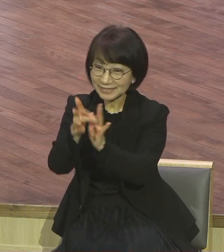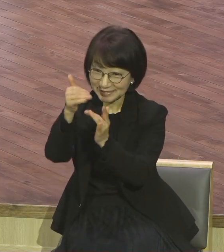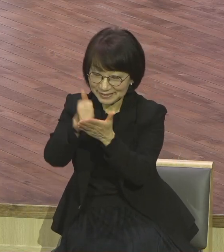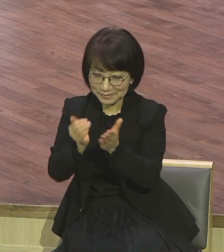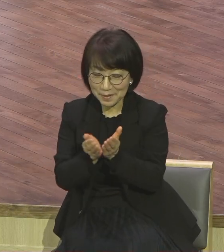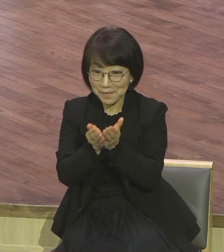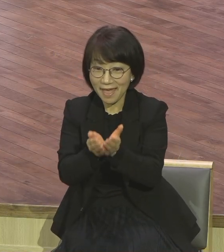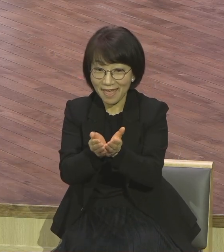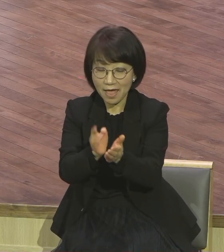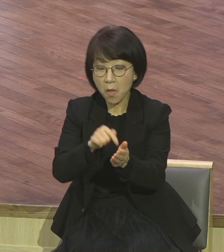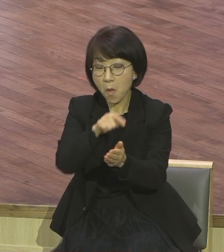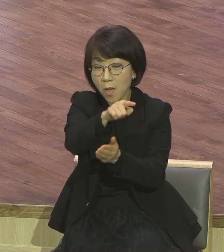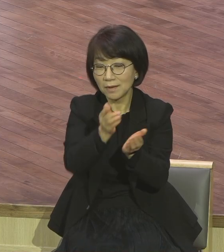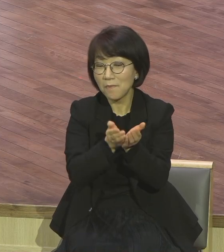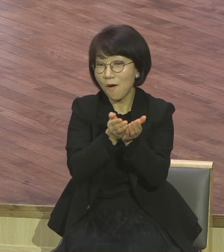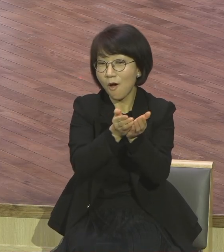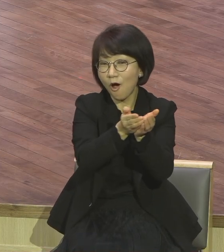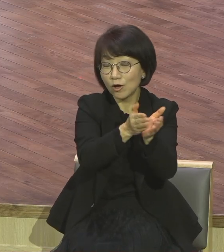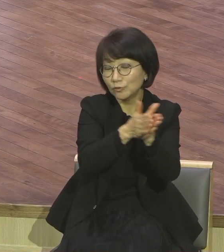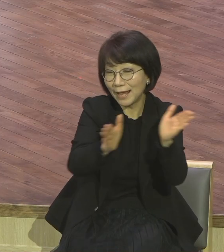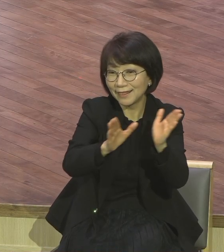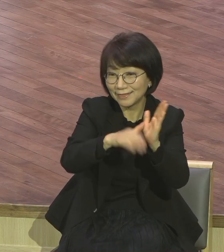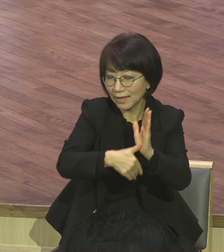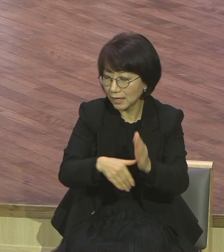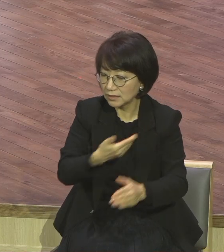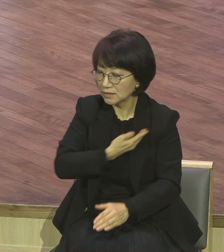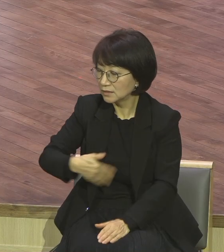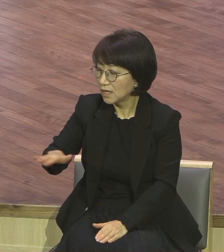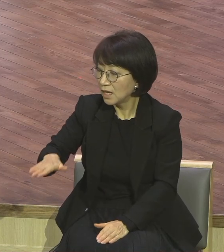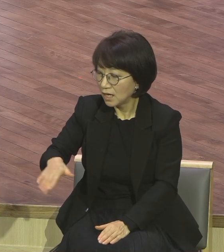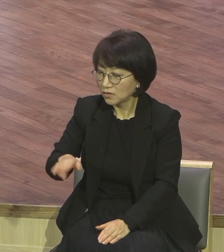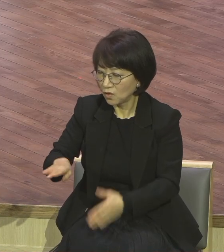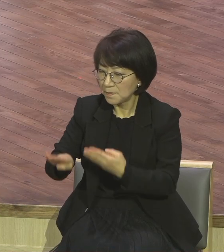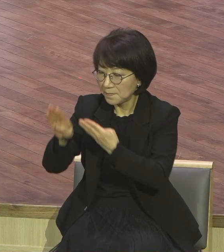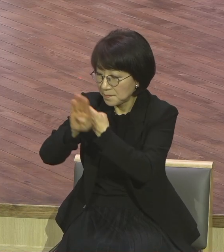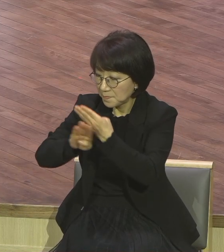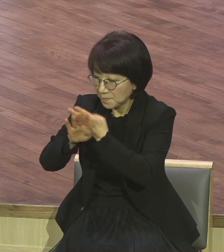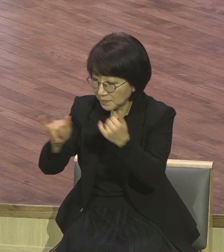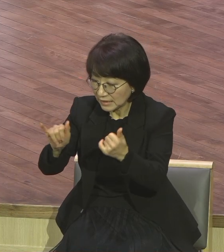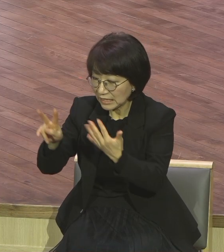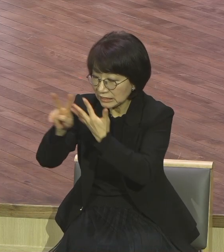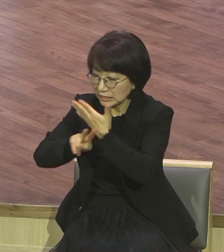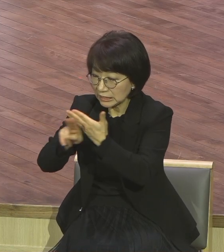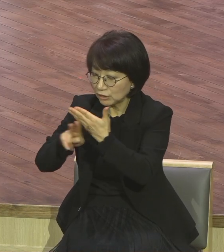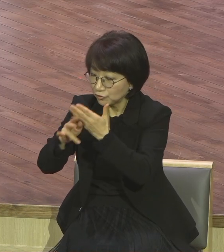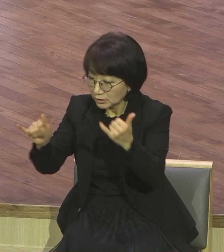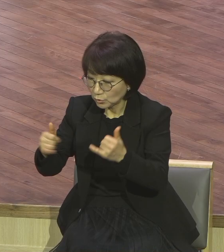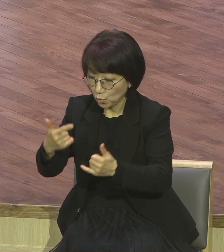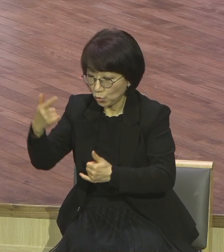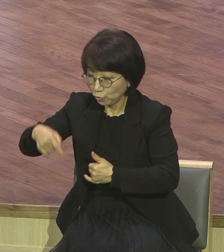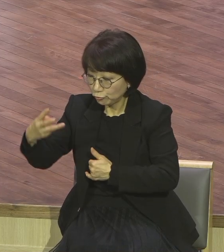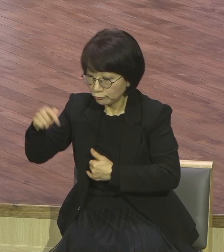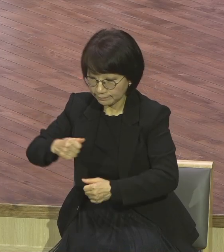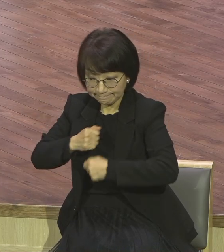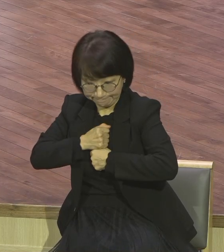가시면서 제자들에게 바리세인과 서기관들의 누룩을 주의하라 이렇게 예수님이